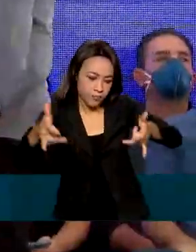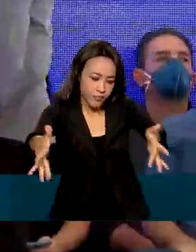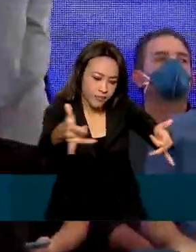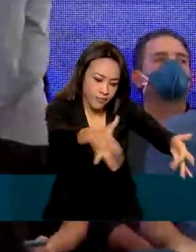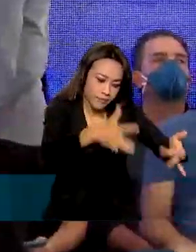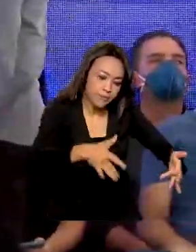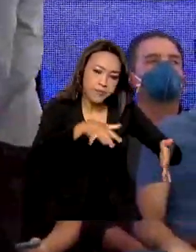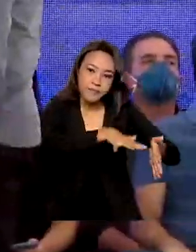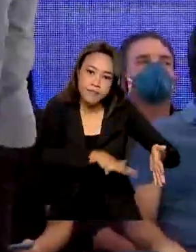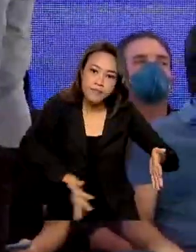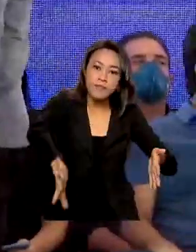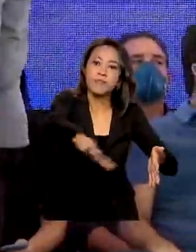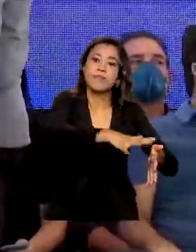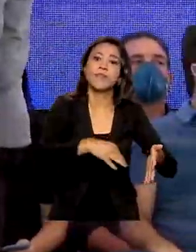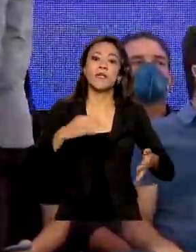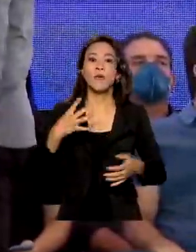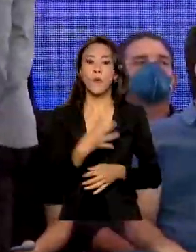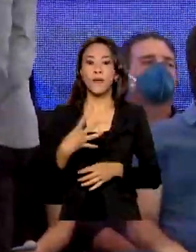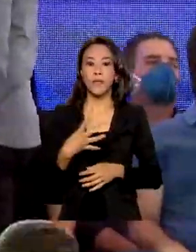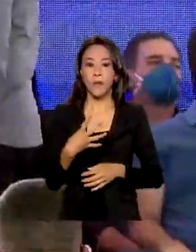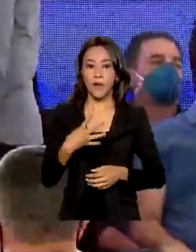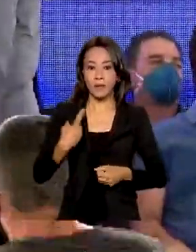44 cidades do Rio Grande do Norte.